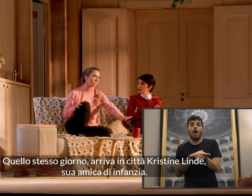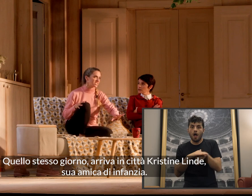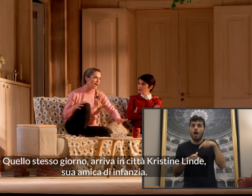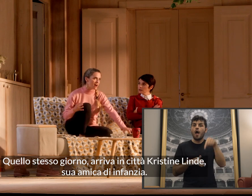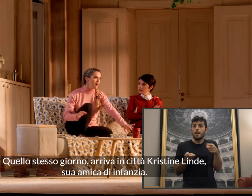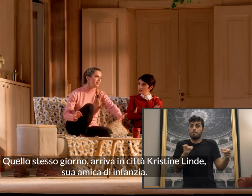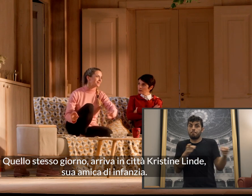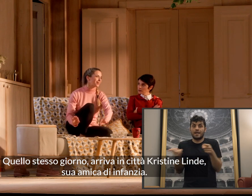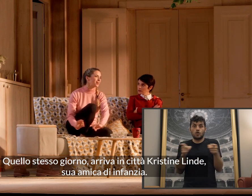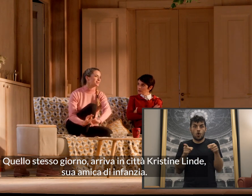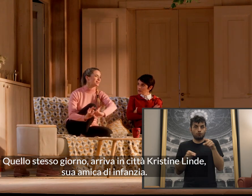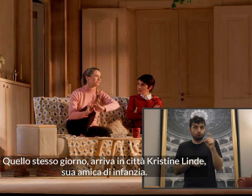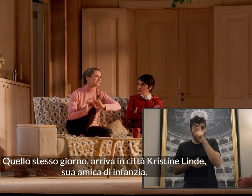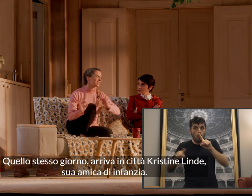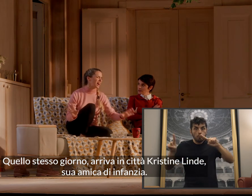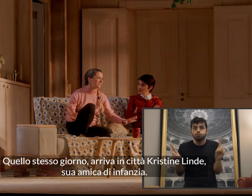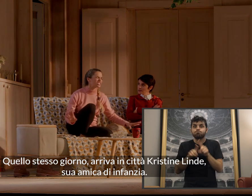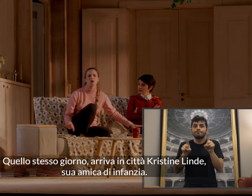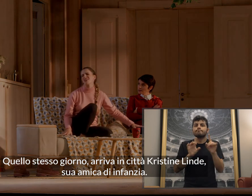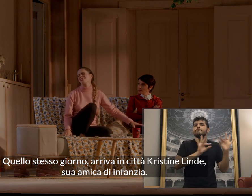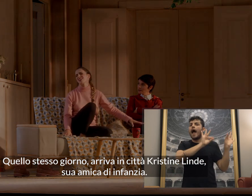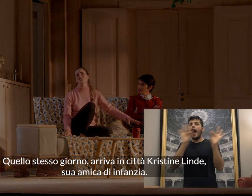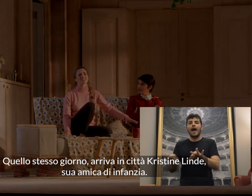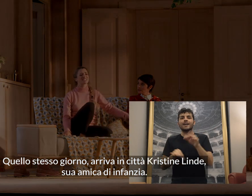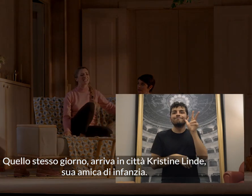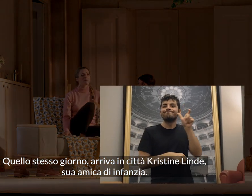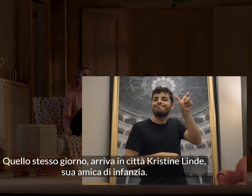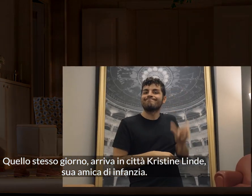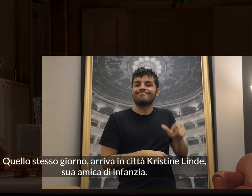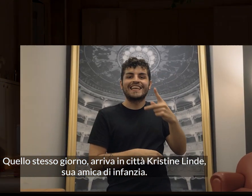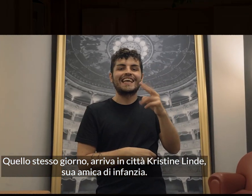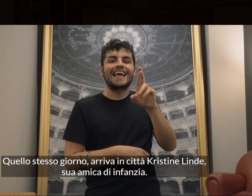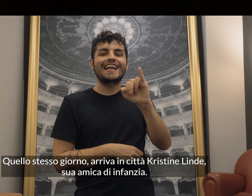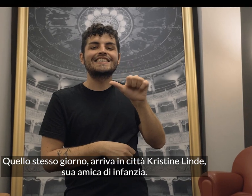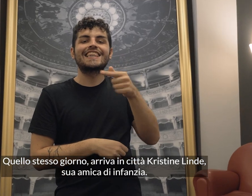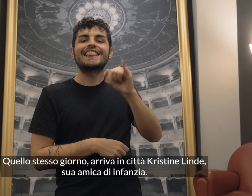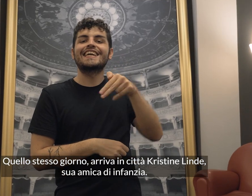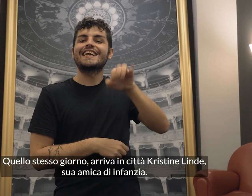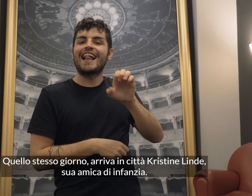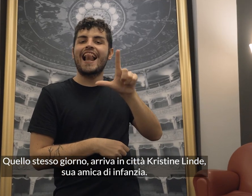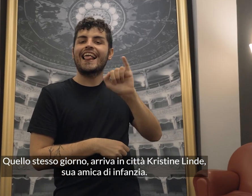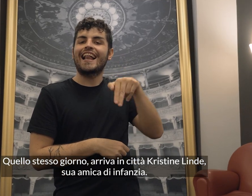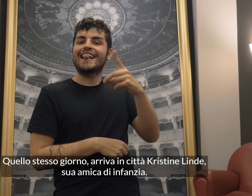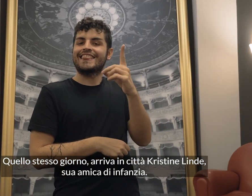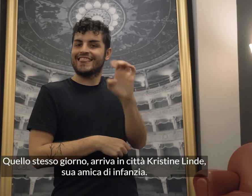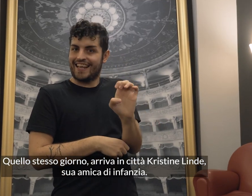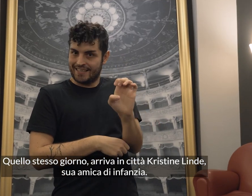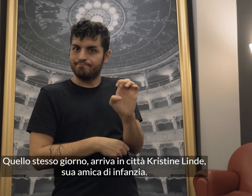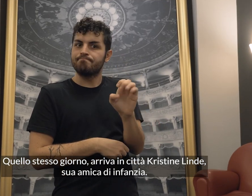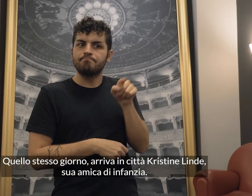Quello stesso giorno, arriva in città Cristine Linde, sua